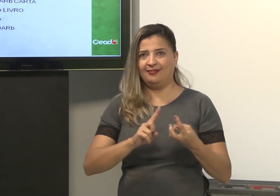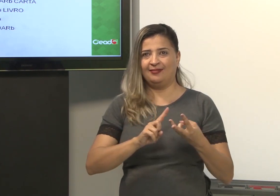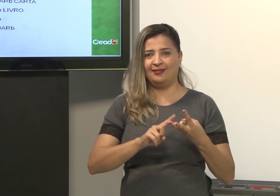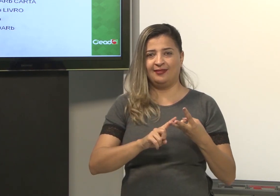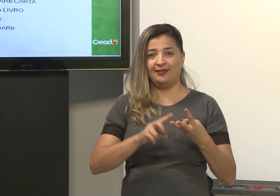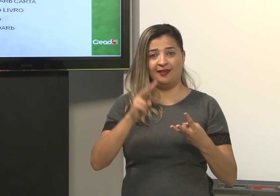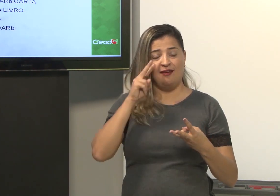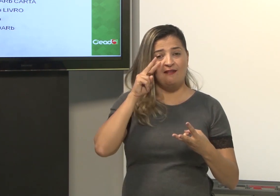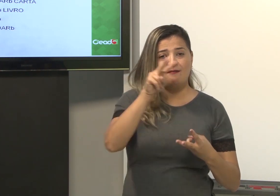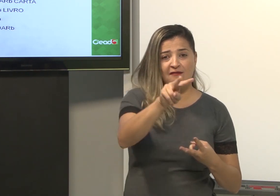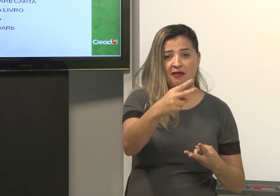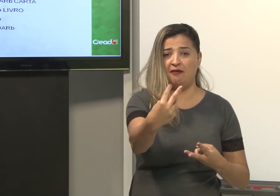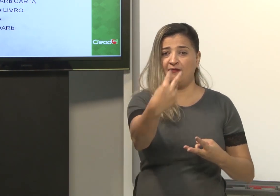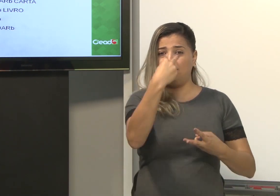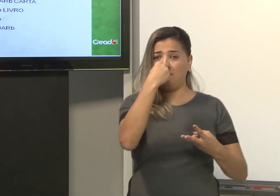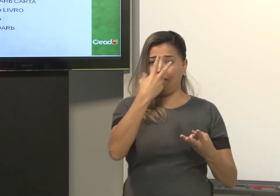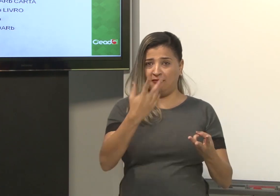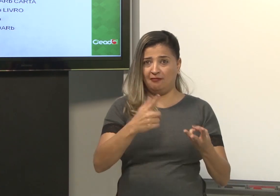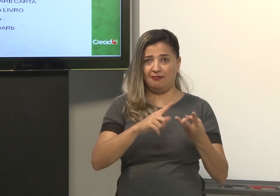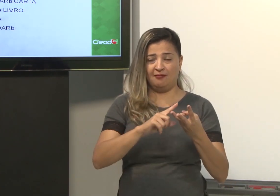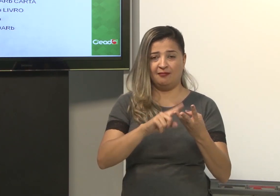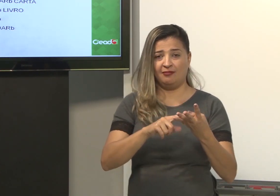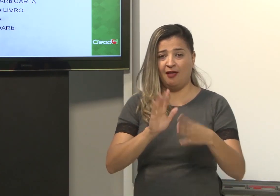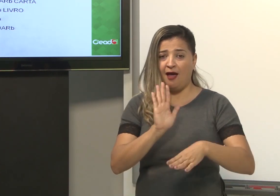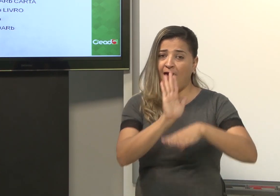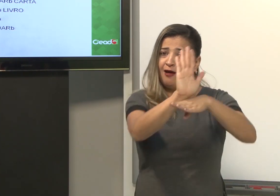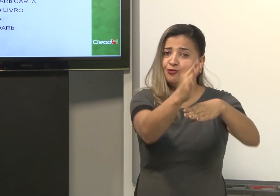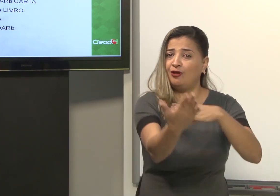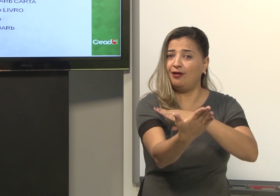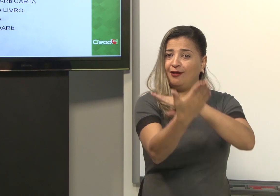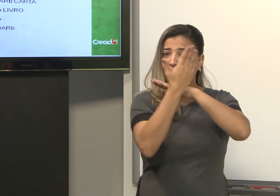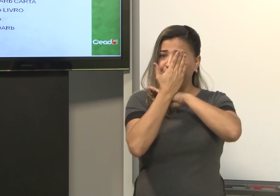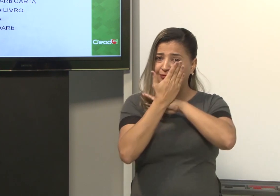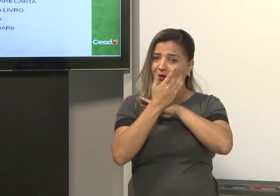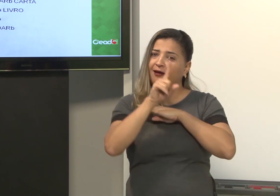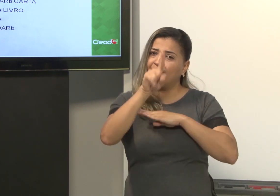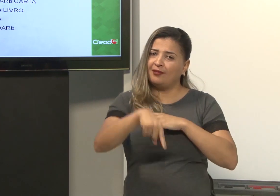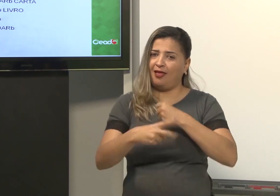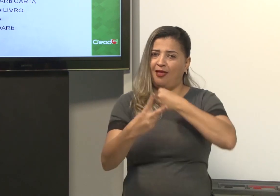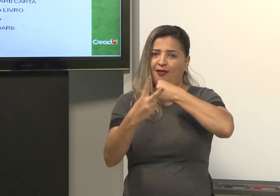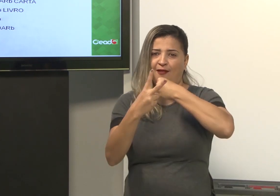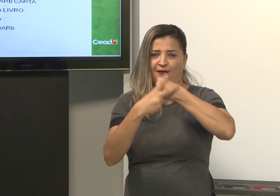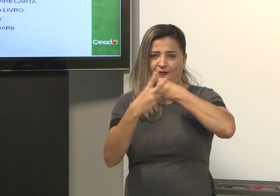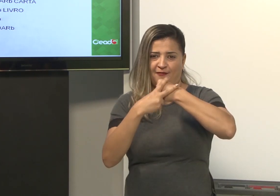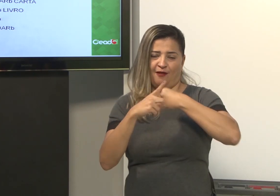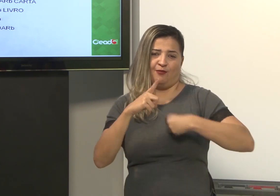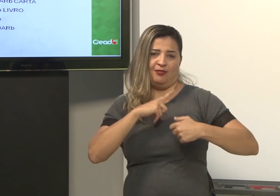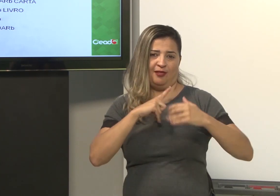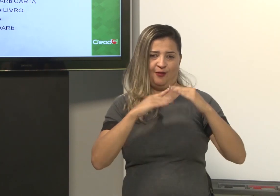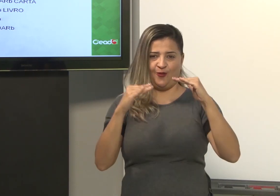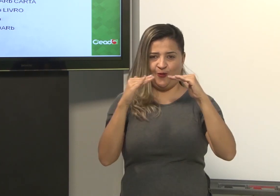ver ou me ver, ajudar, me ajudar. Então, eles são verbos que têm concordância.